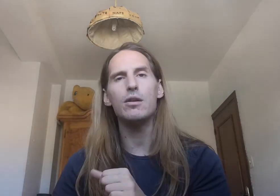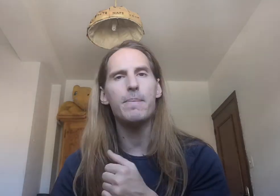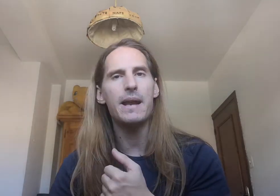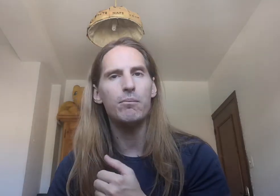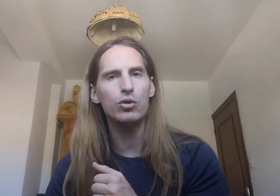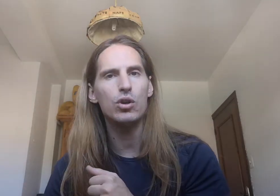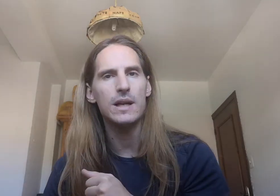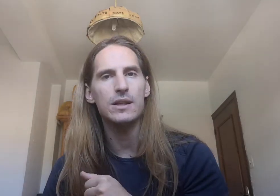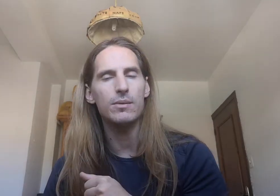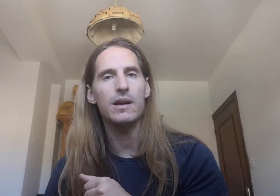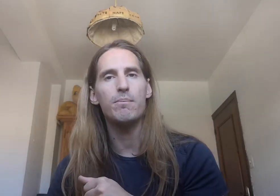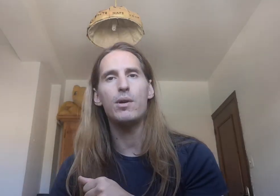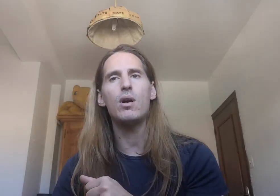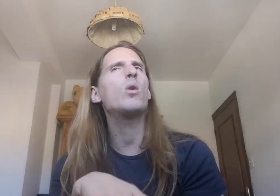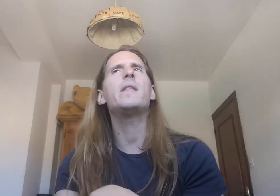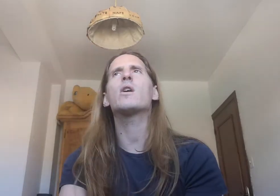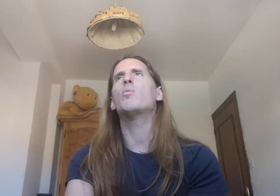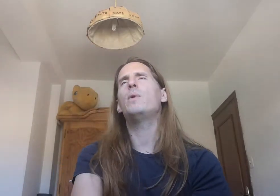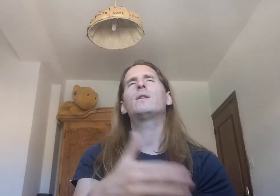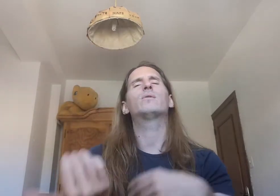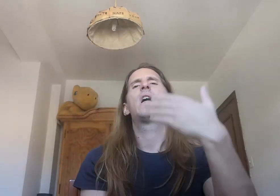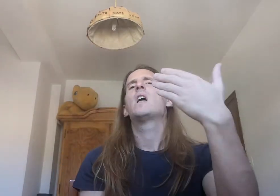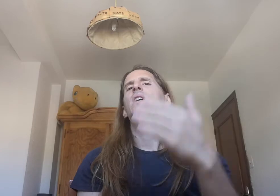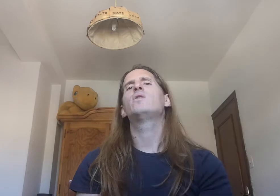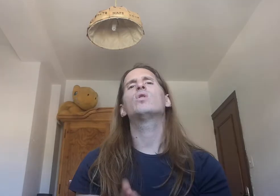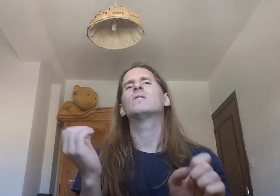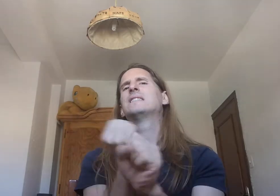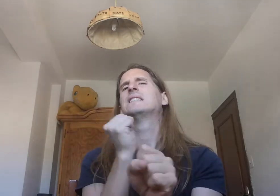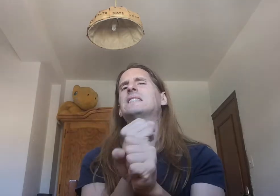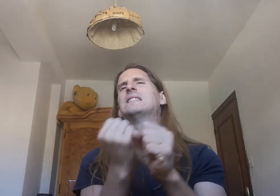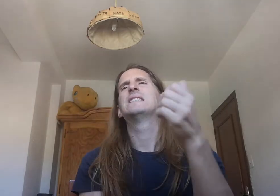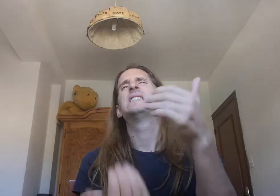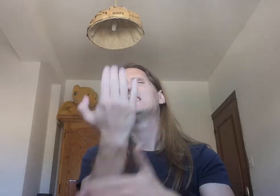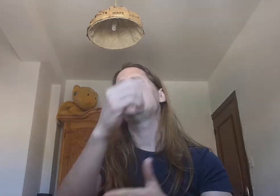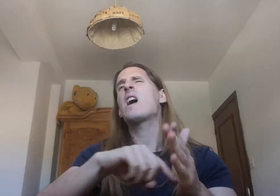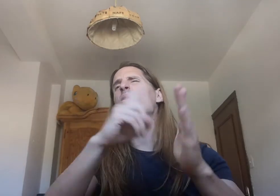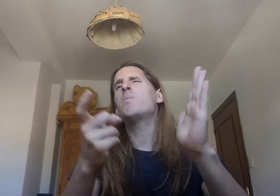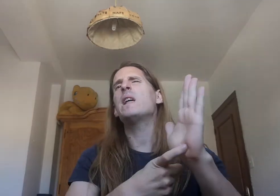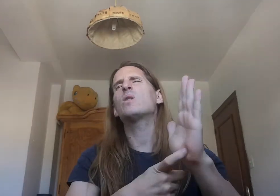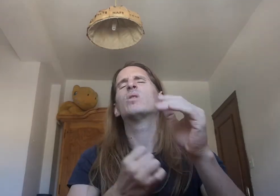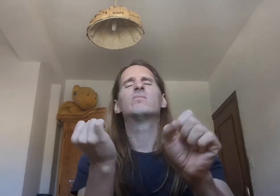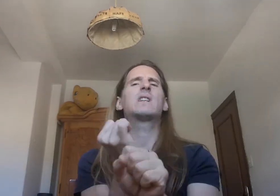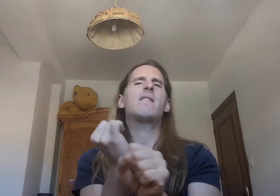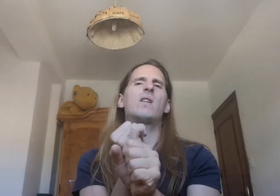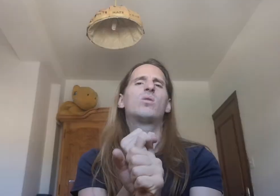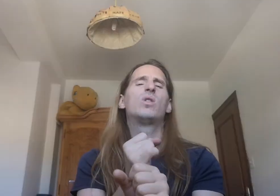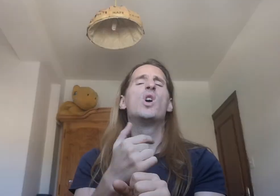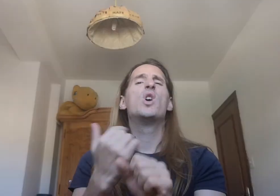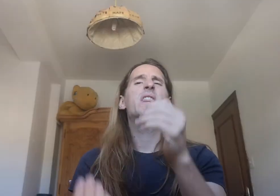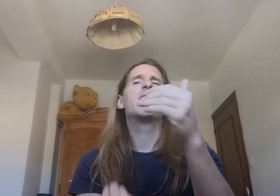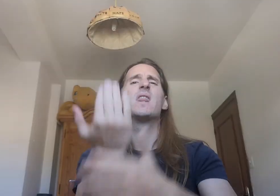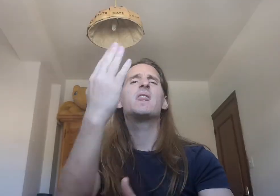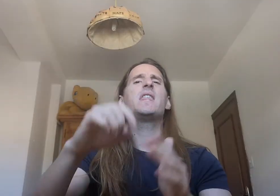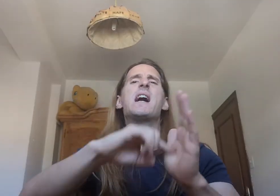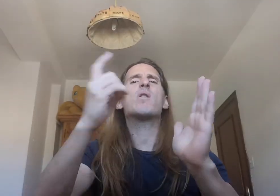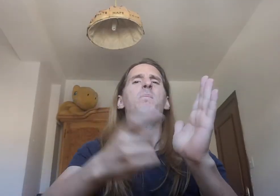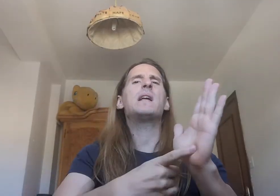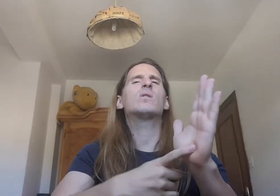es para muchos casos Ejemplo Bajo el día completo Yo Día completo Trabajo Día completo